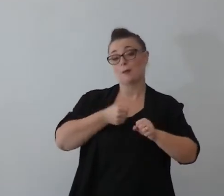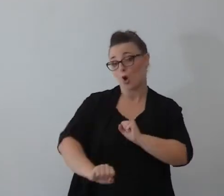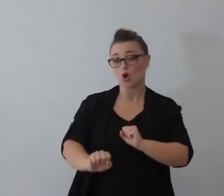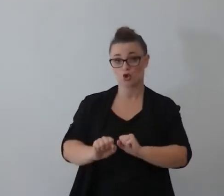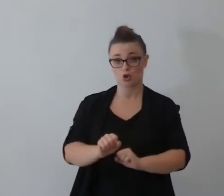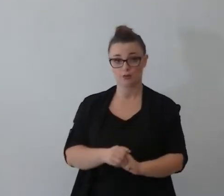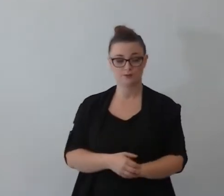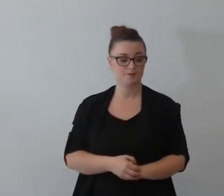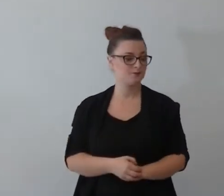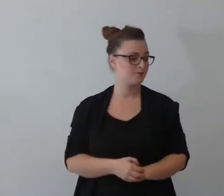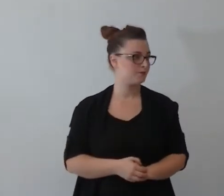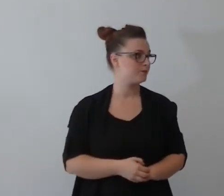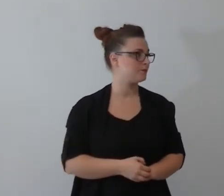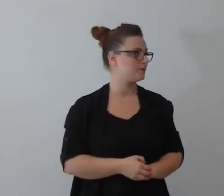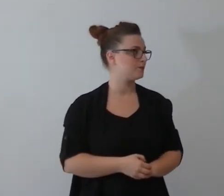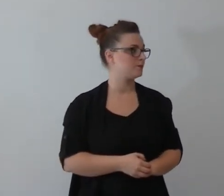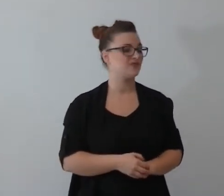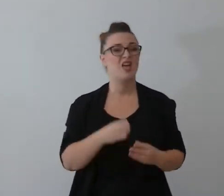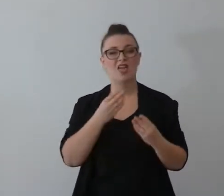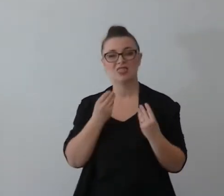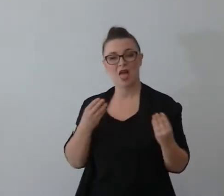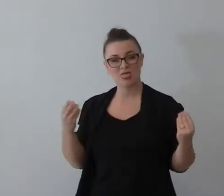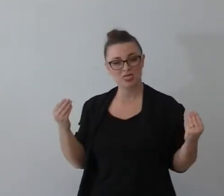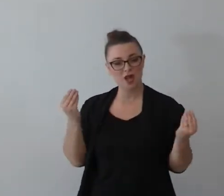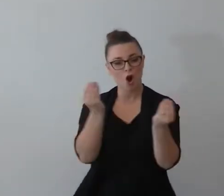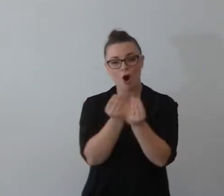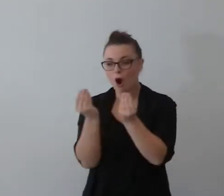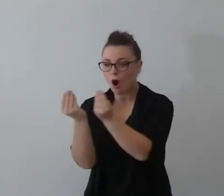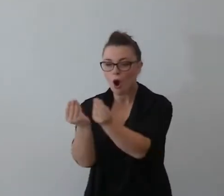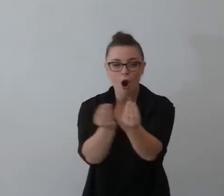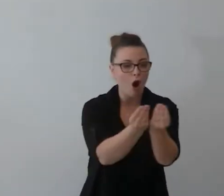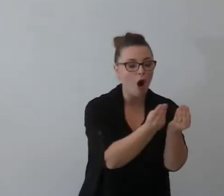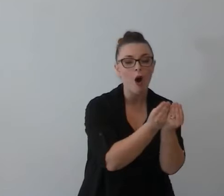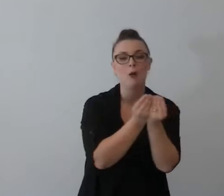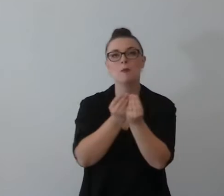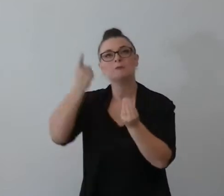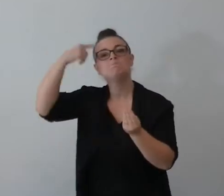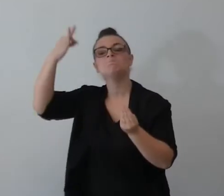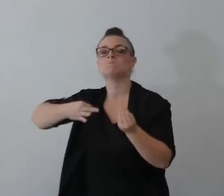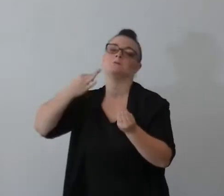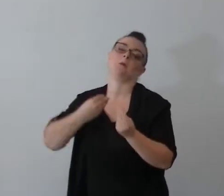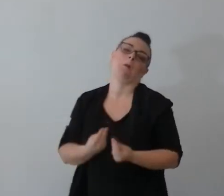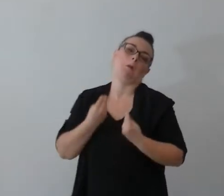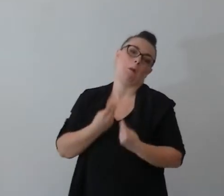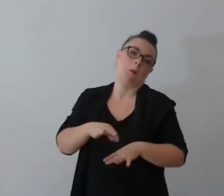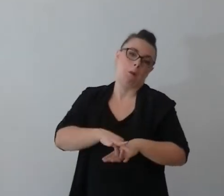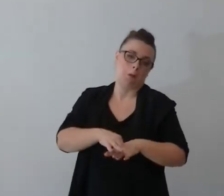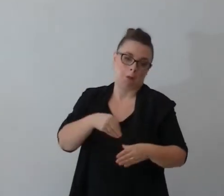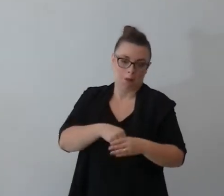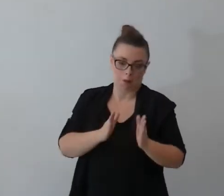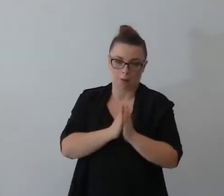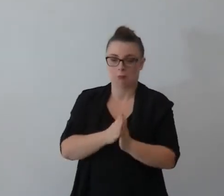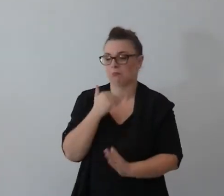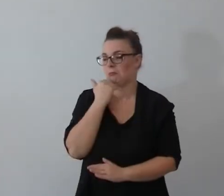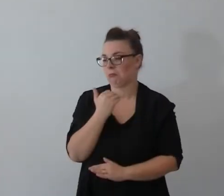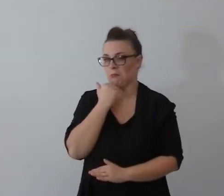e molte coppie cominciano a decidere che forse non è il caso di fare il matrimonio in chiesa lasciamo che